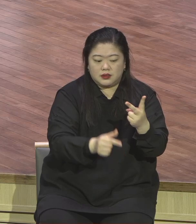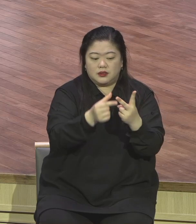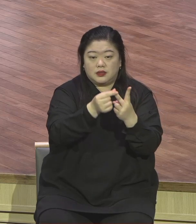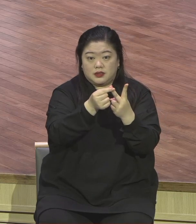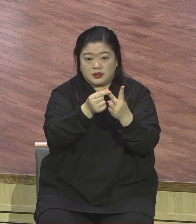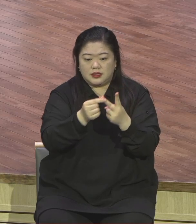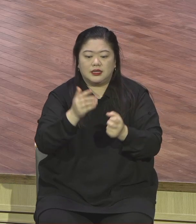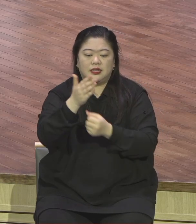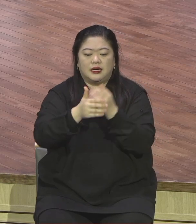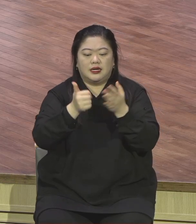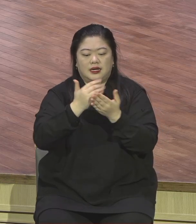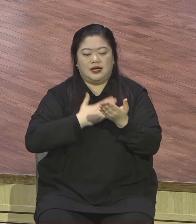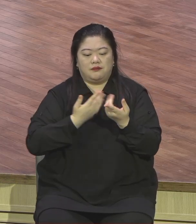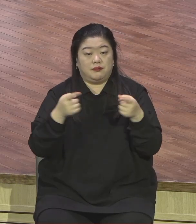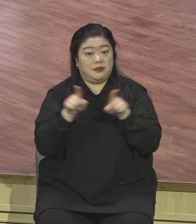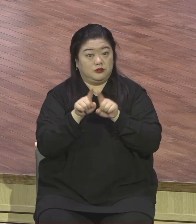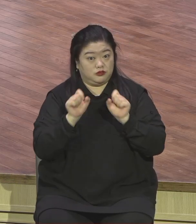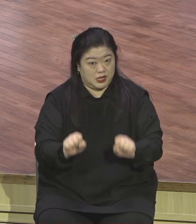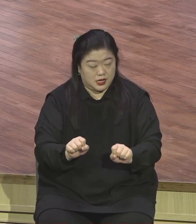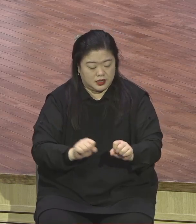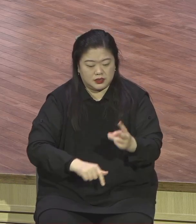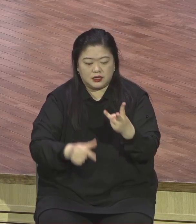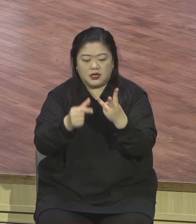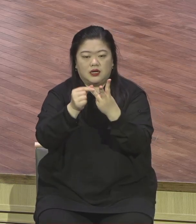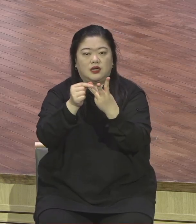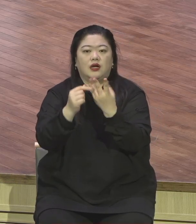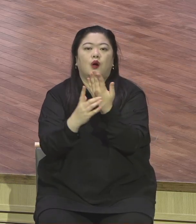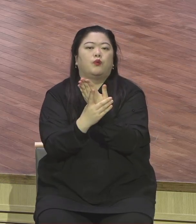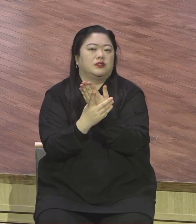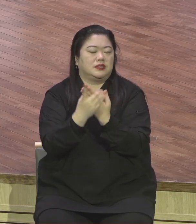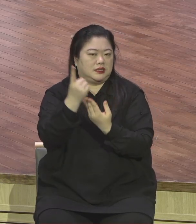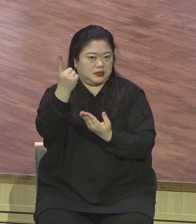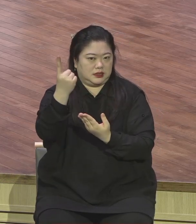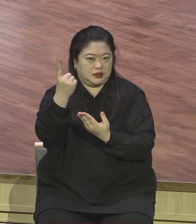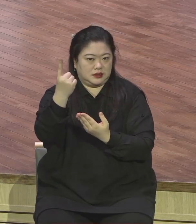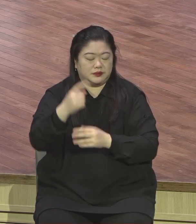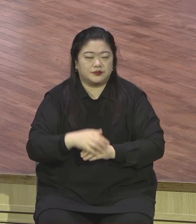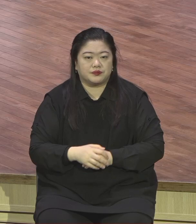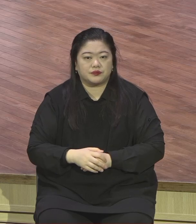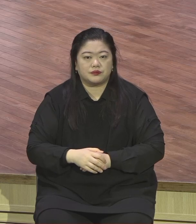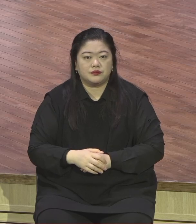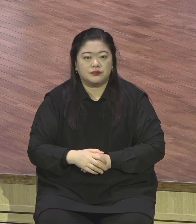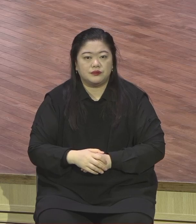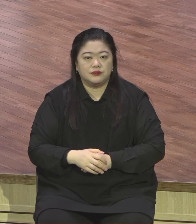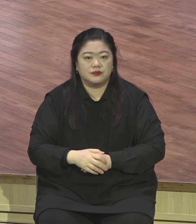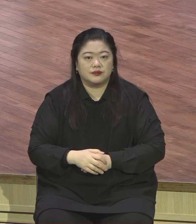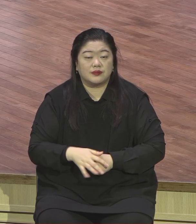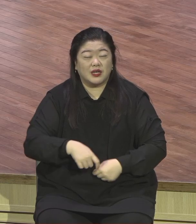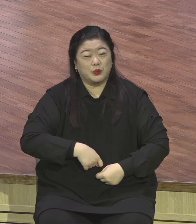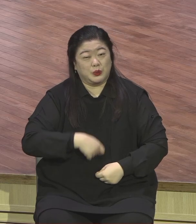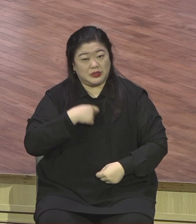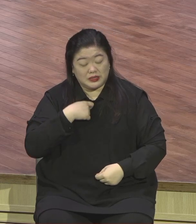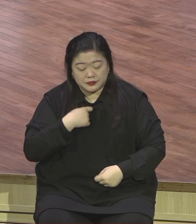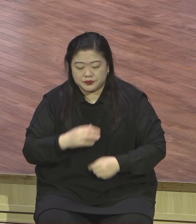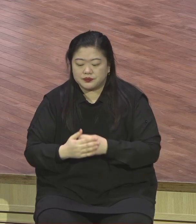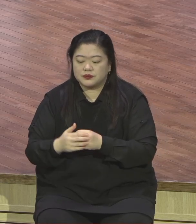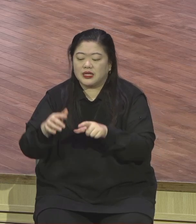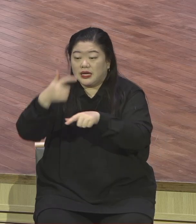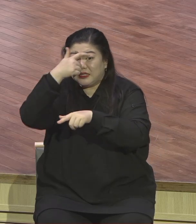이마누웰 원리스 은혜 받은 사람이 할 수 있는 거예요. 은혜 못 받은 사람은 인본주의가 나오고 예체질이 나와서 원리스가 안